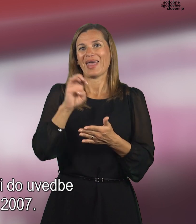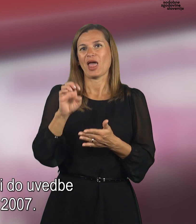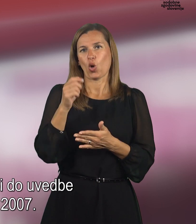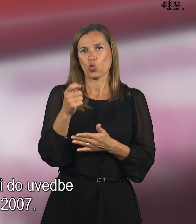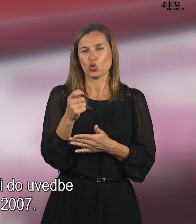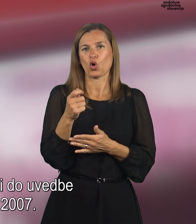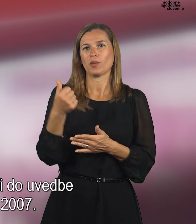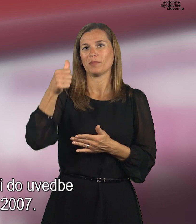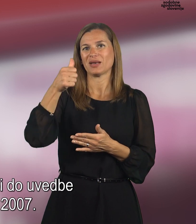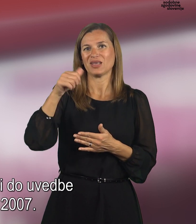januarja 2007.